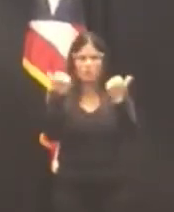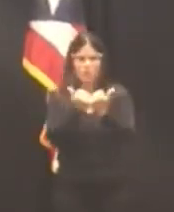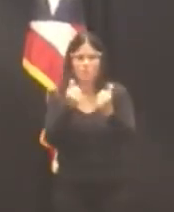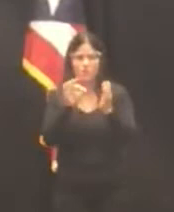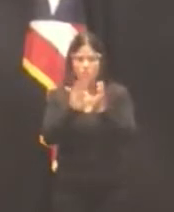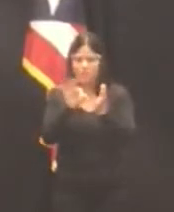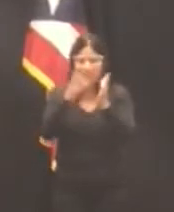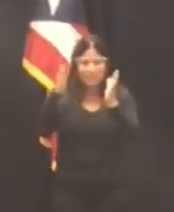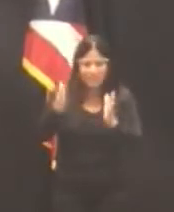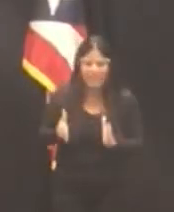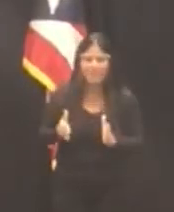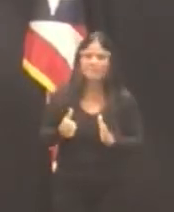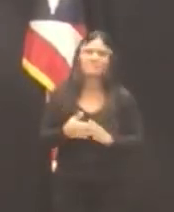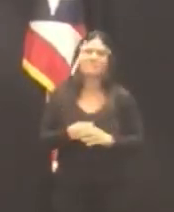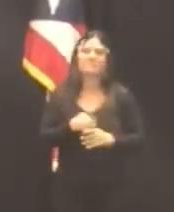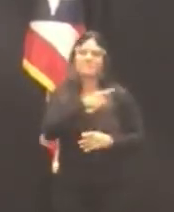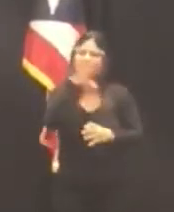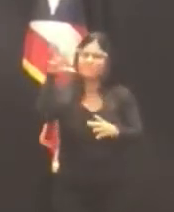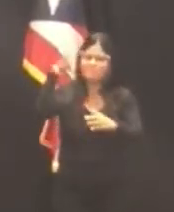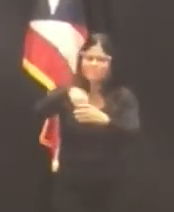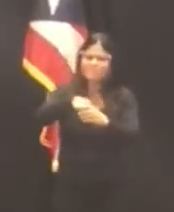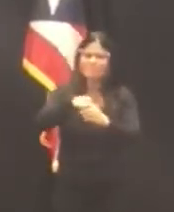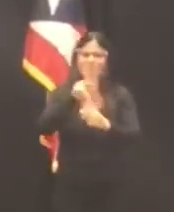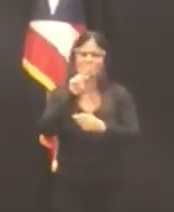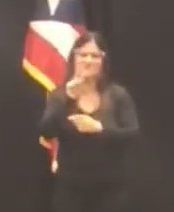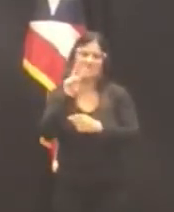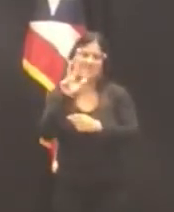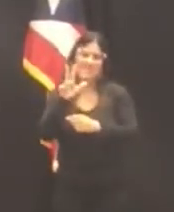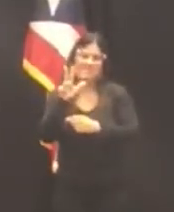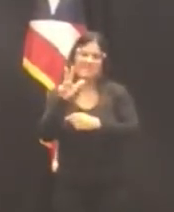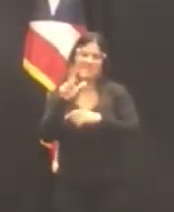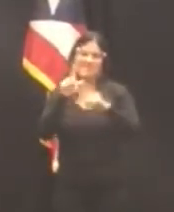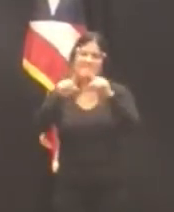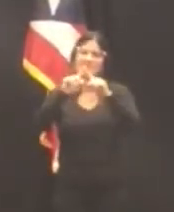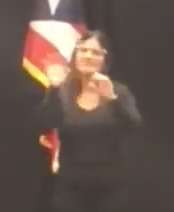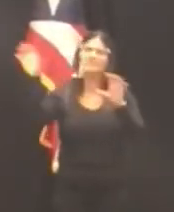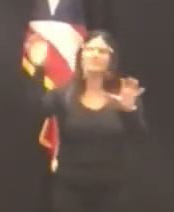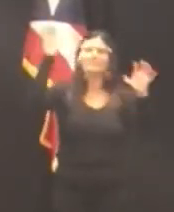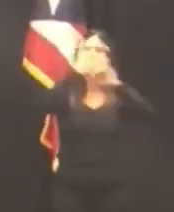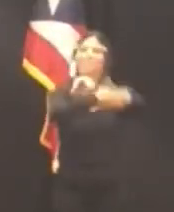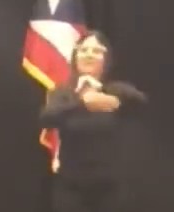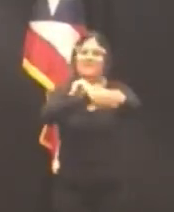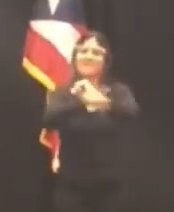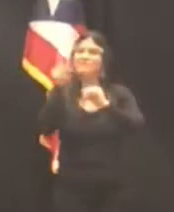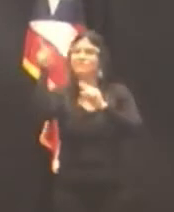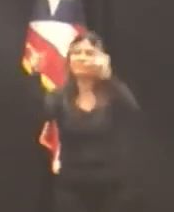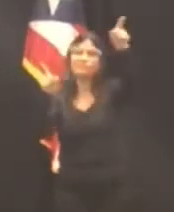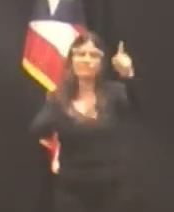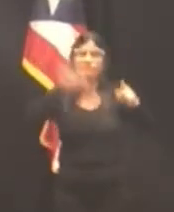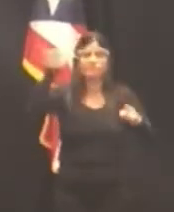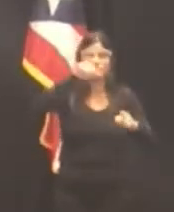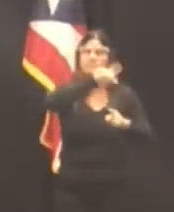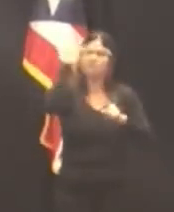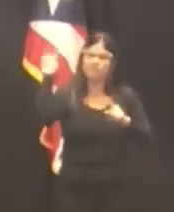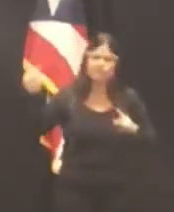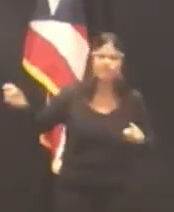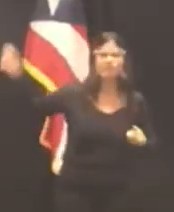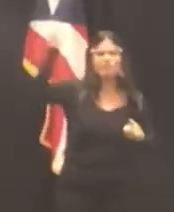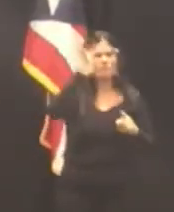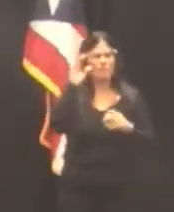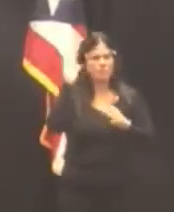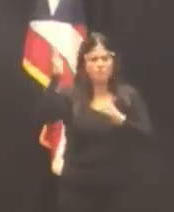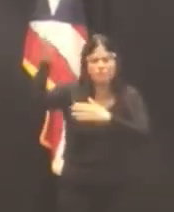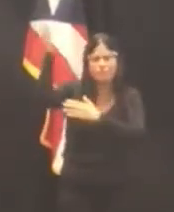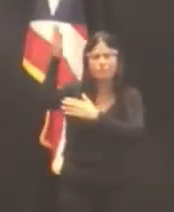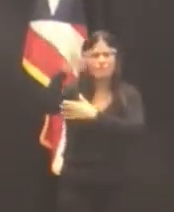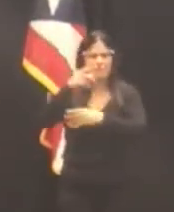cual reúne sobre 23 países de las Américas. Ha sido conferenciante e instructor de varios países que son